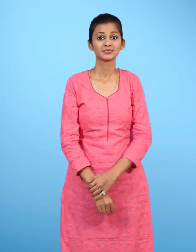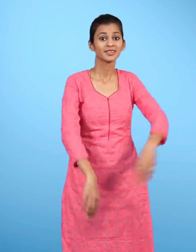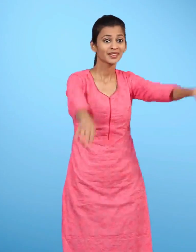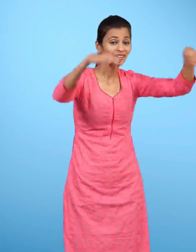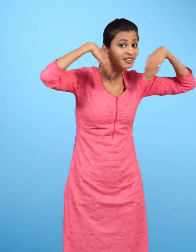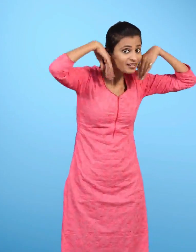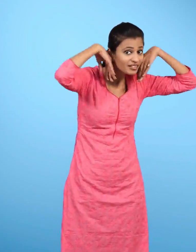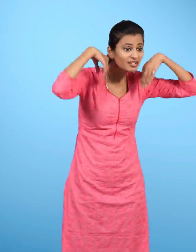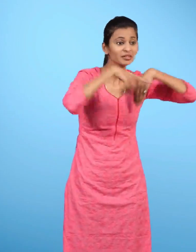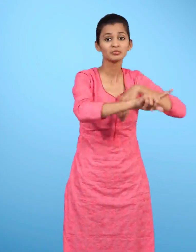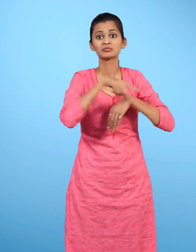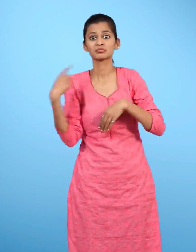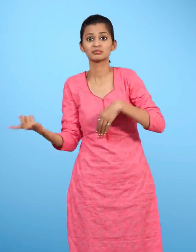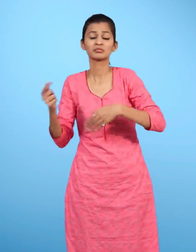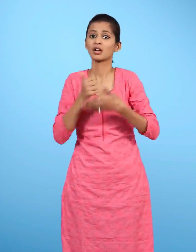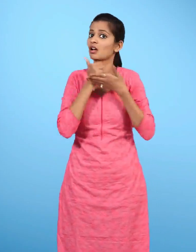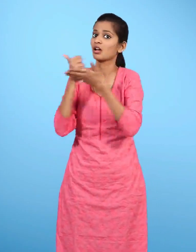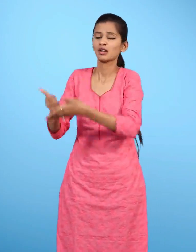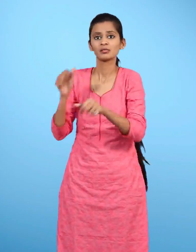गधा भी तो उसके बहुत सारे काम करता है